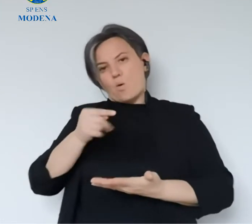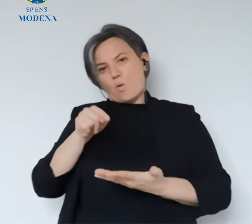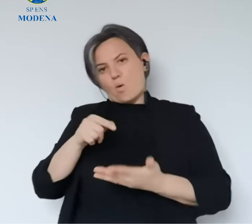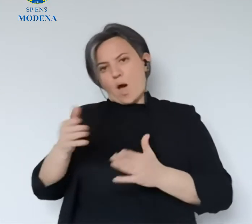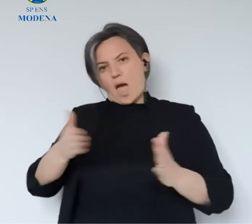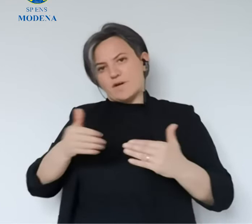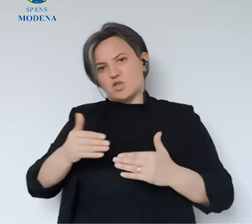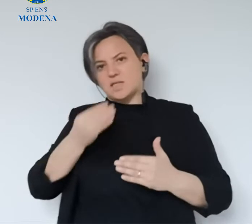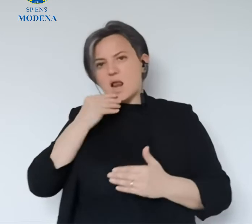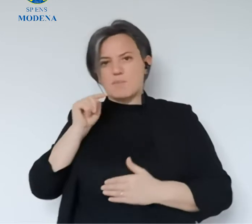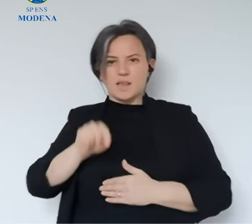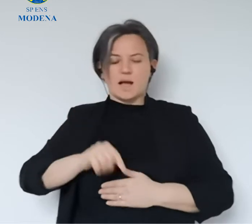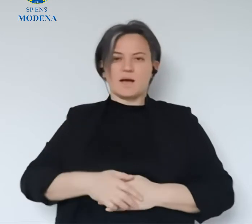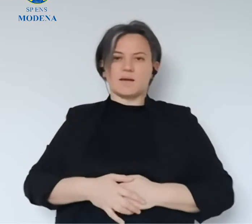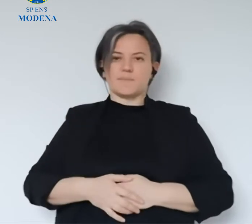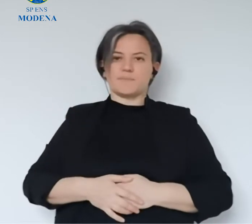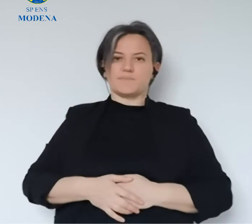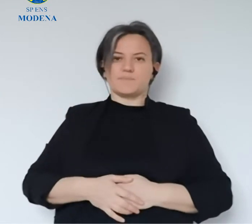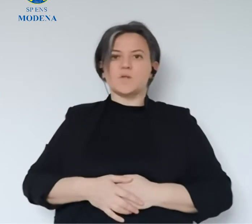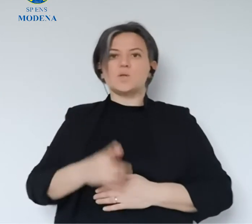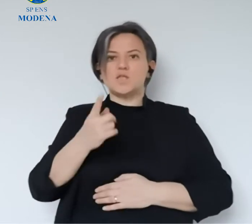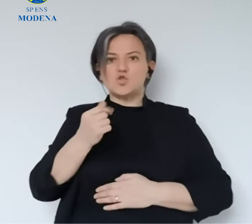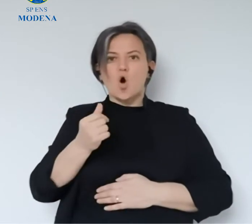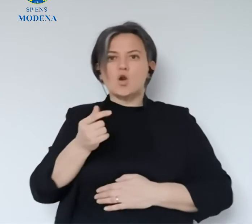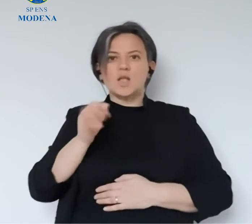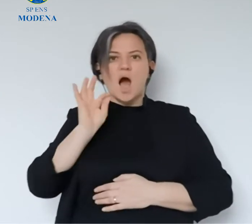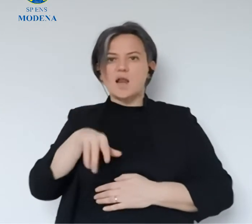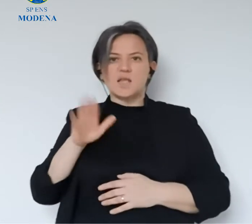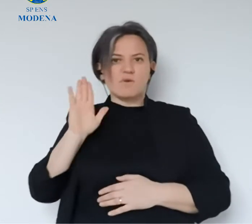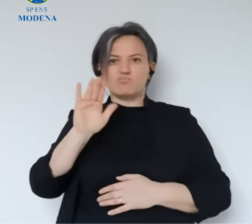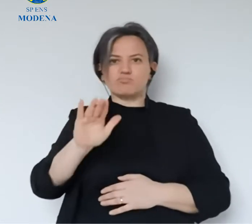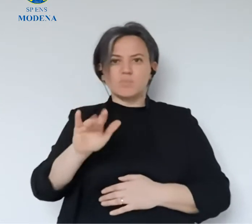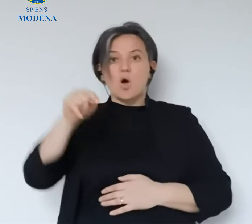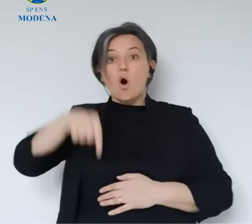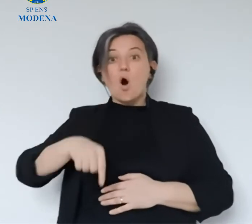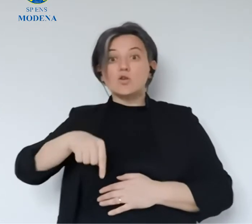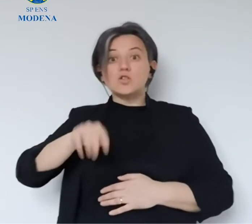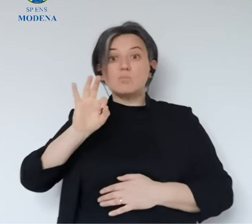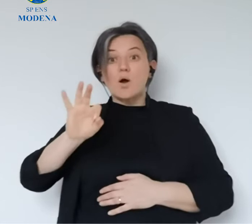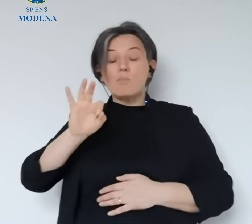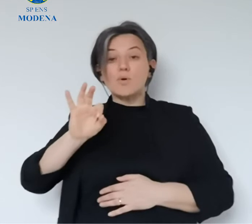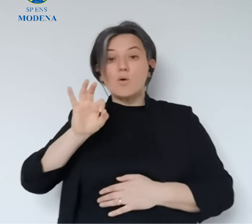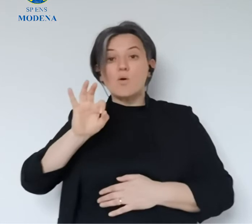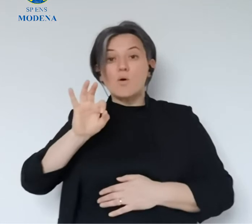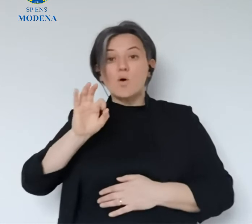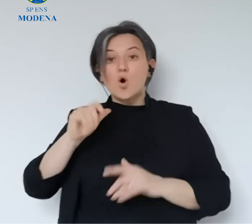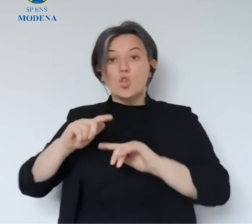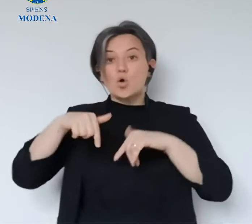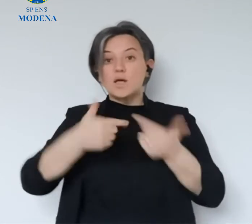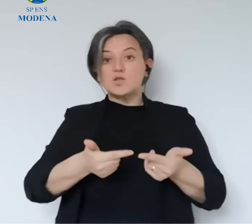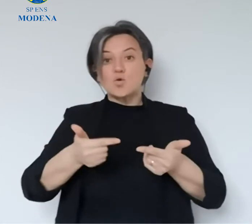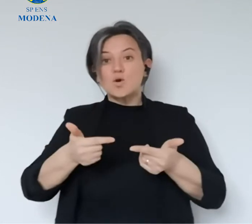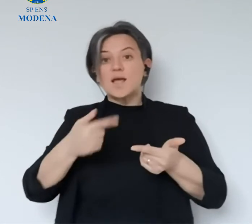la spesa alimentare, per l'emergenza alimentare quindi continuano ad arrivare anche risorse da questo punto di vista.